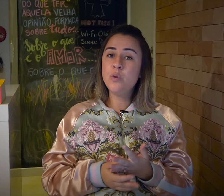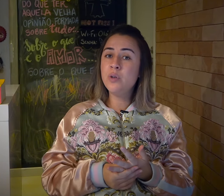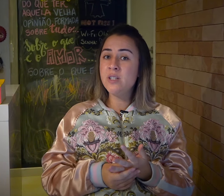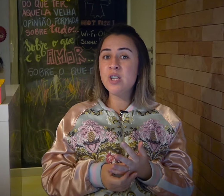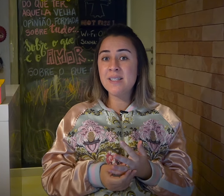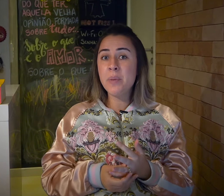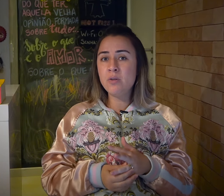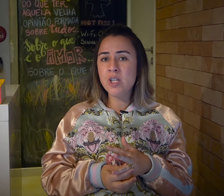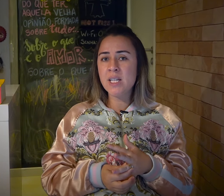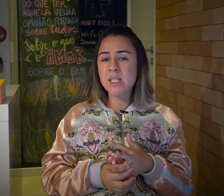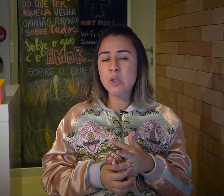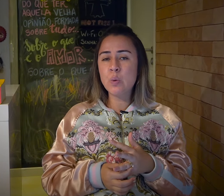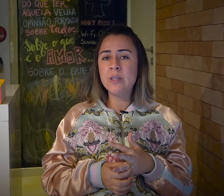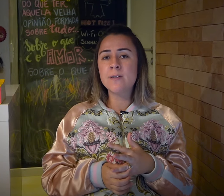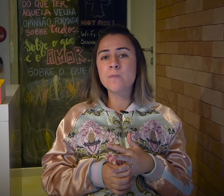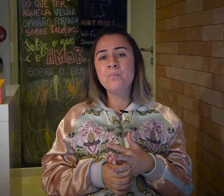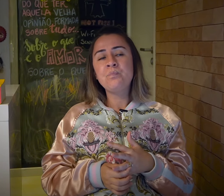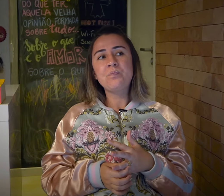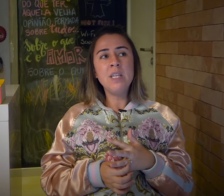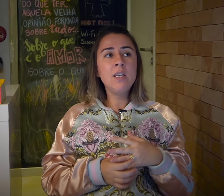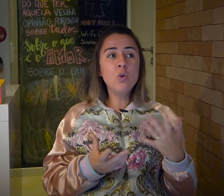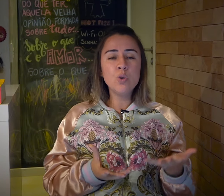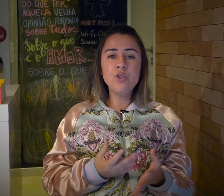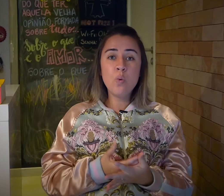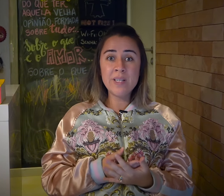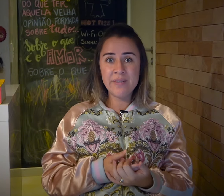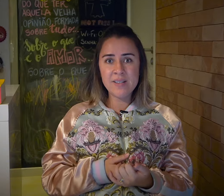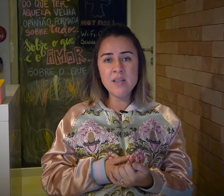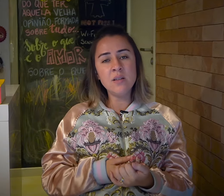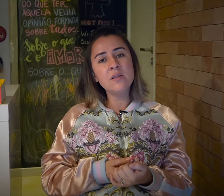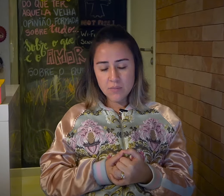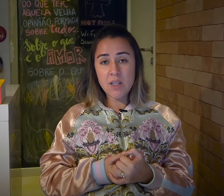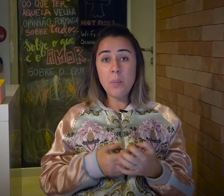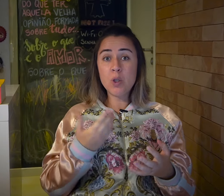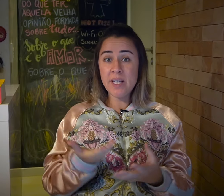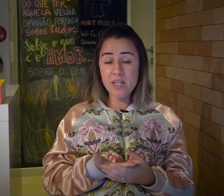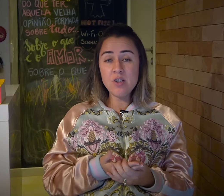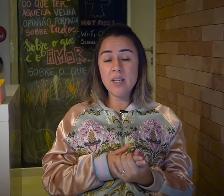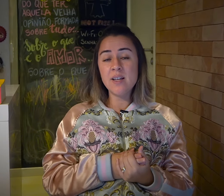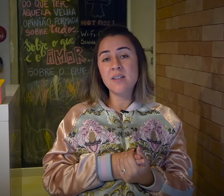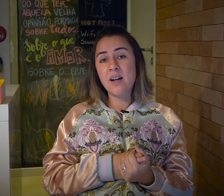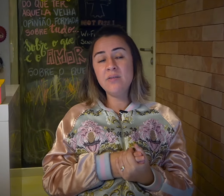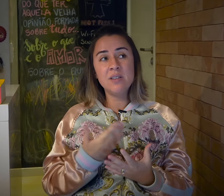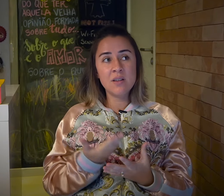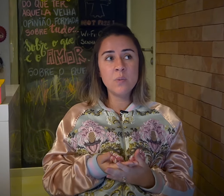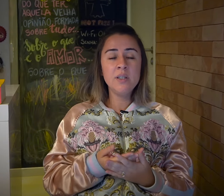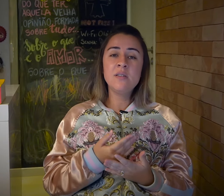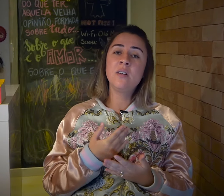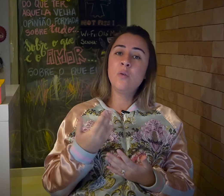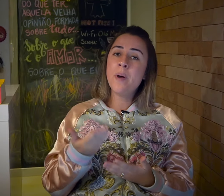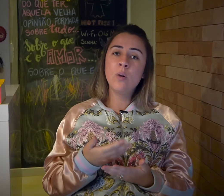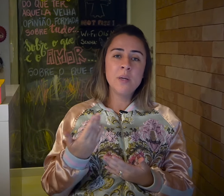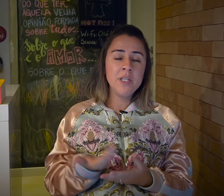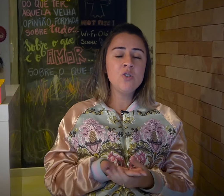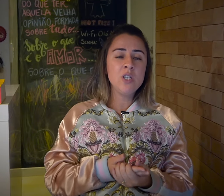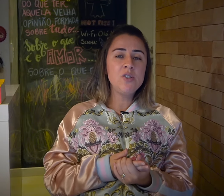muito grande de nascimento de crianças surdas. E que hoje, com as vacinas que protegem as grávidas, as mães da rubéola, da meningite,